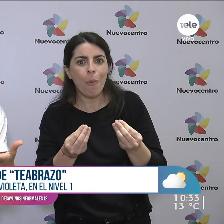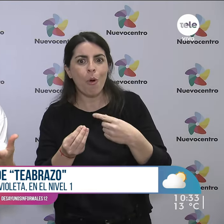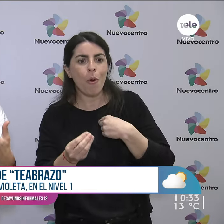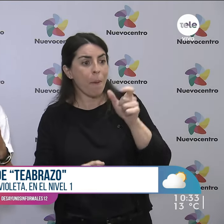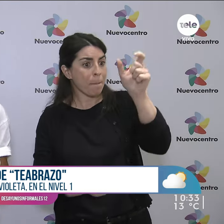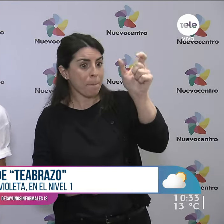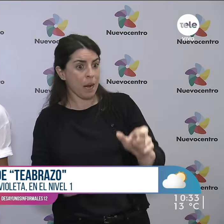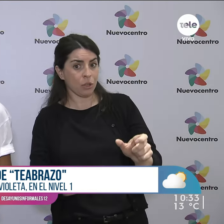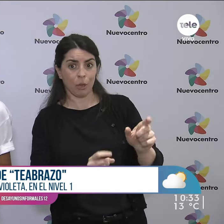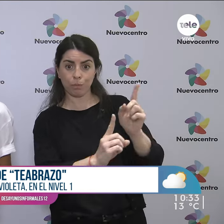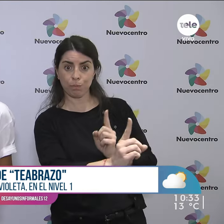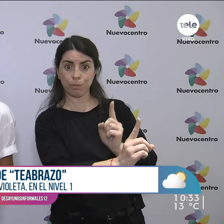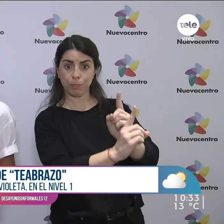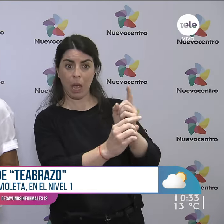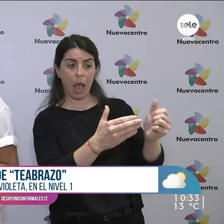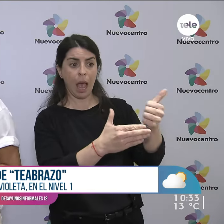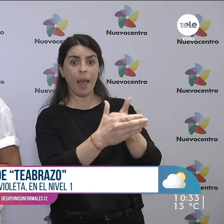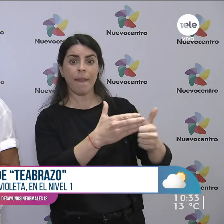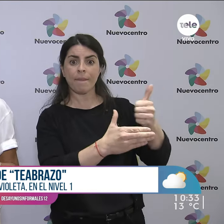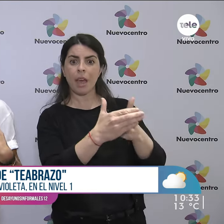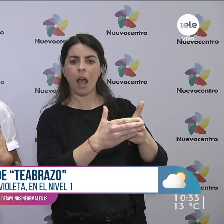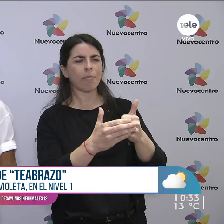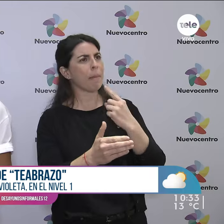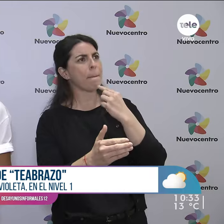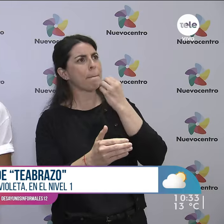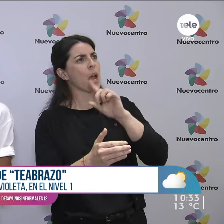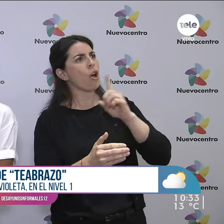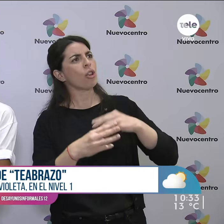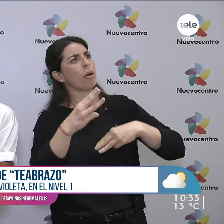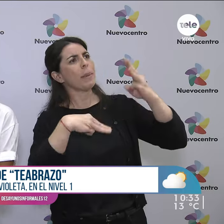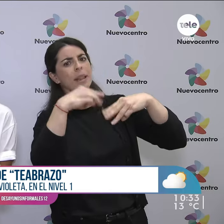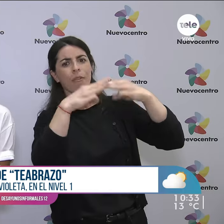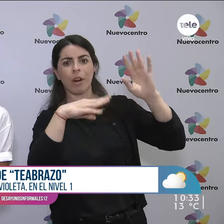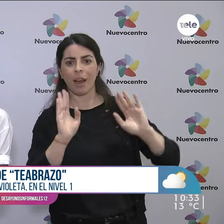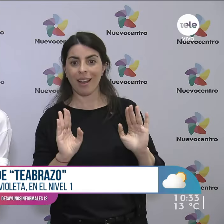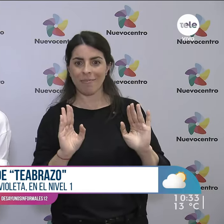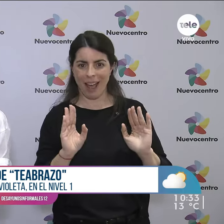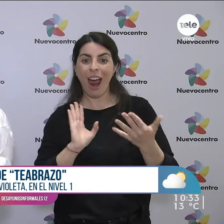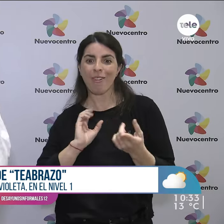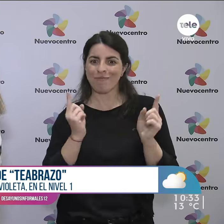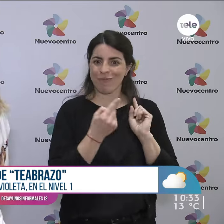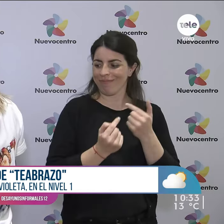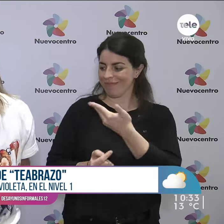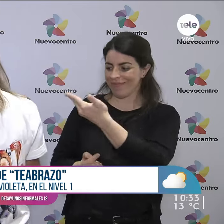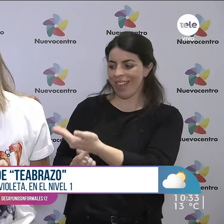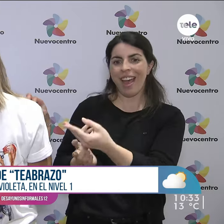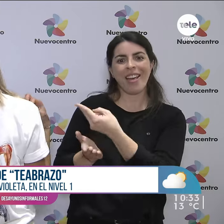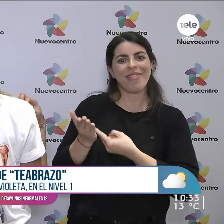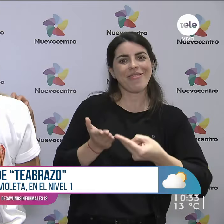es su interlocutor, puede evitar decirlas o tratar de explicarlas. Por ejemplo, me estás tomando el pelo y me voy a dar vuelta ahora para mostrar